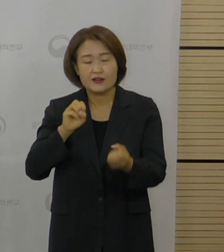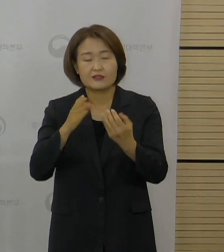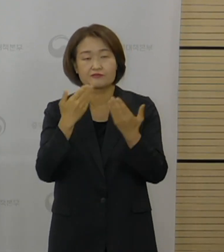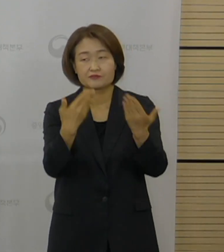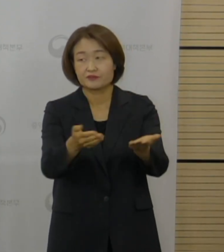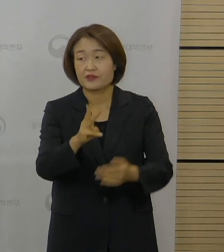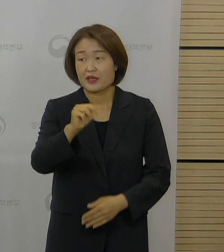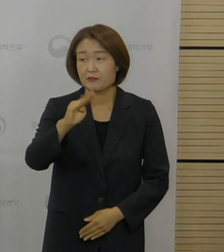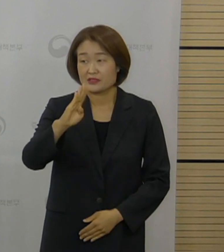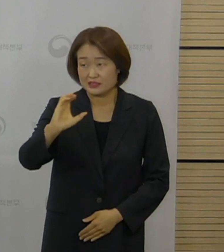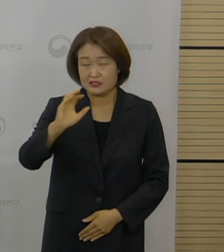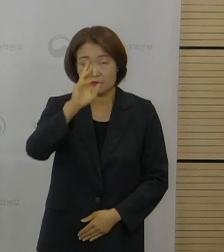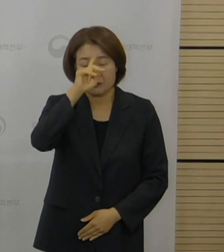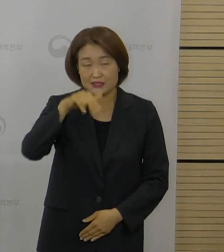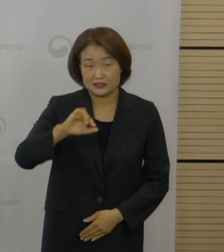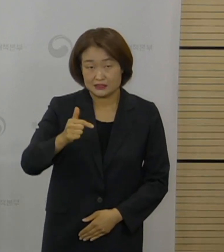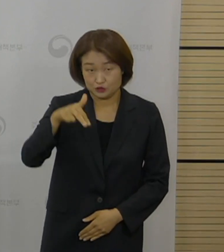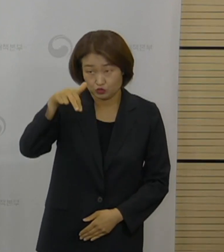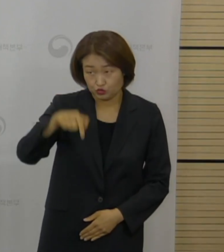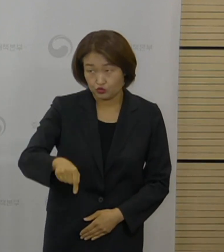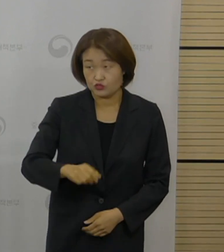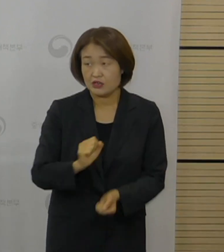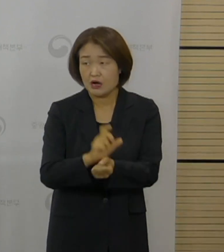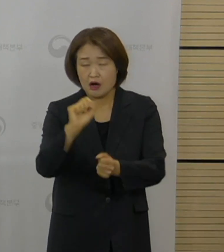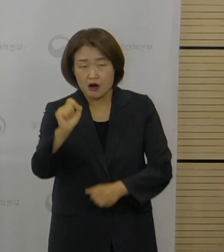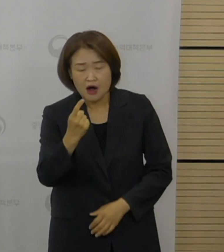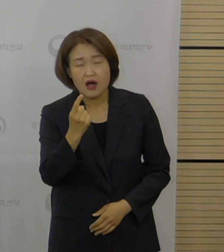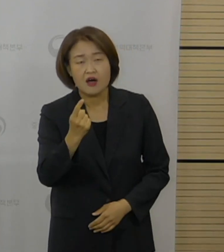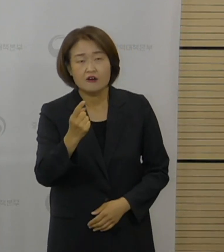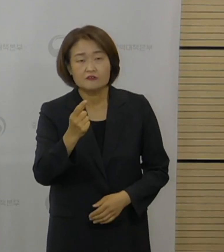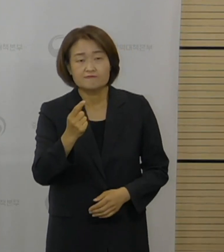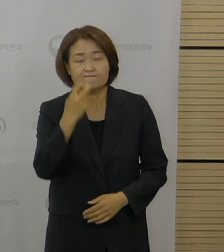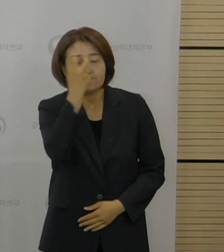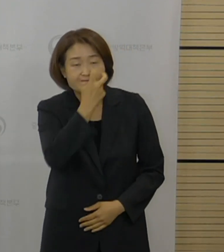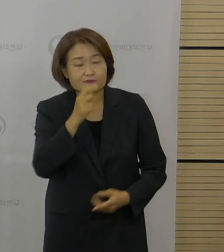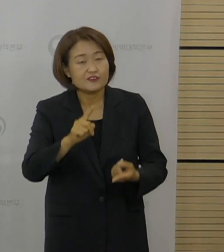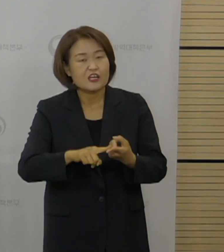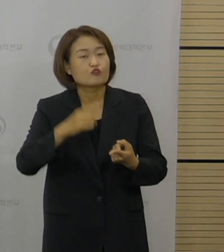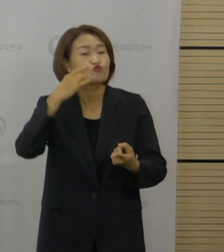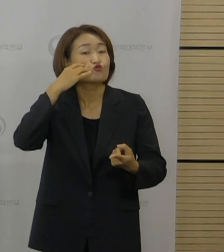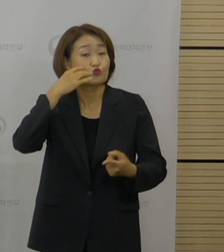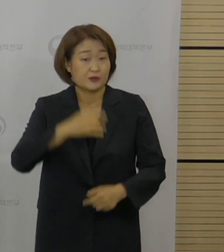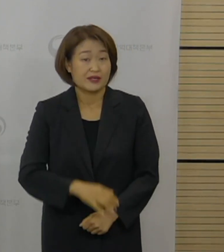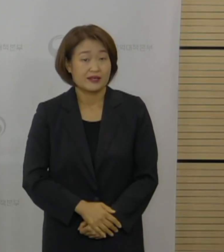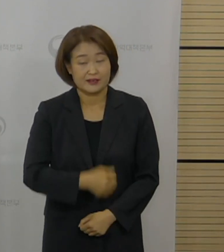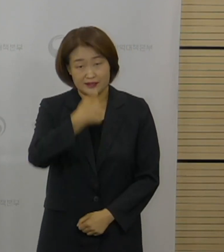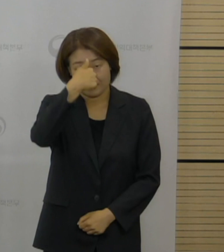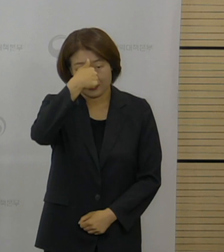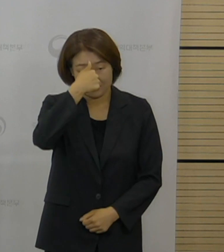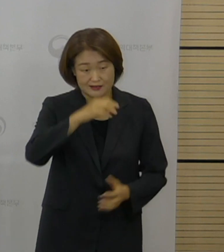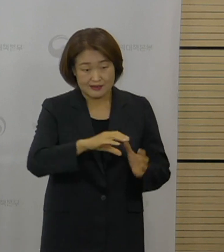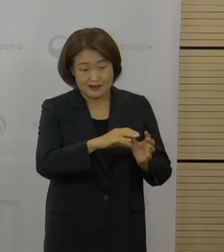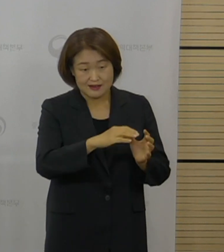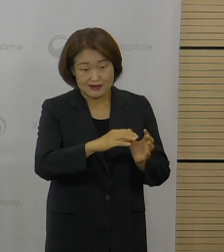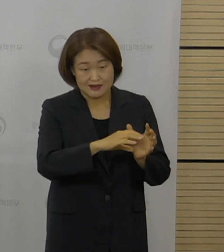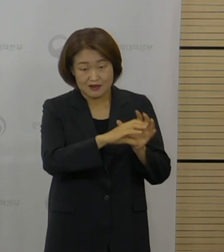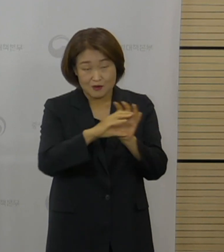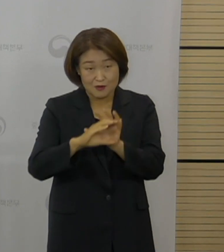MBC 박진주 기자님 역학조사 또 델타 변이와 관련된 질문 주셨습니다. 박영준